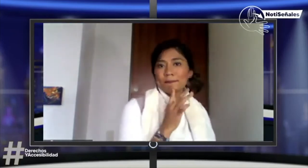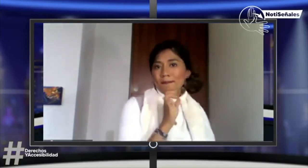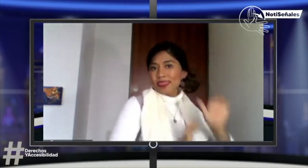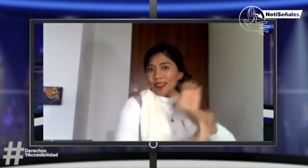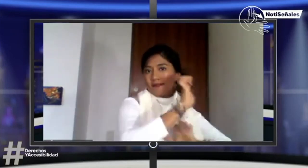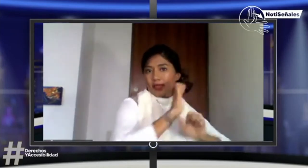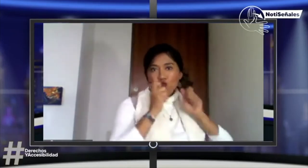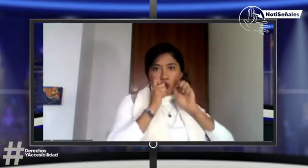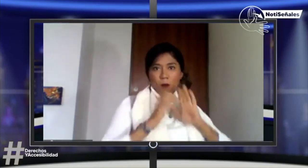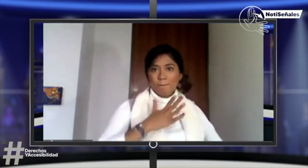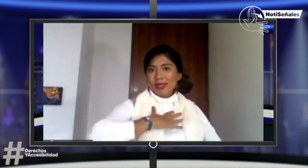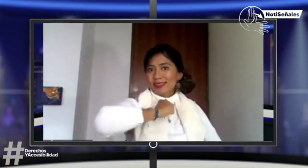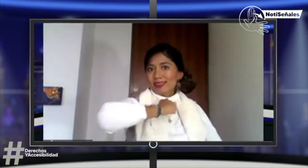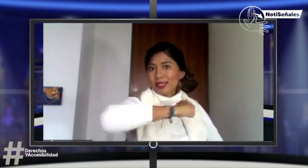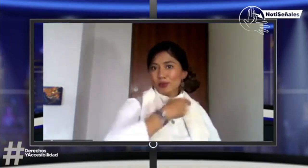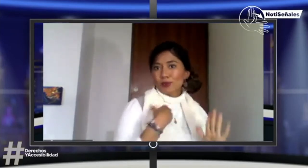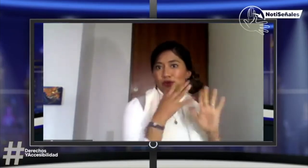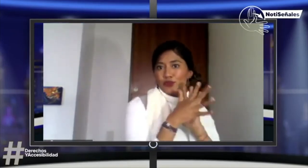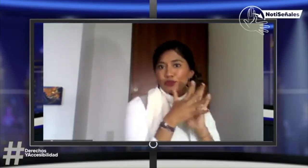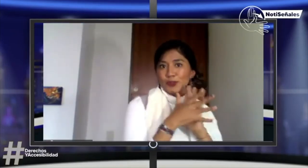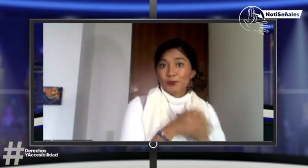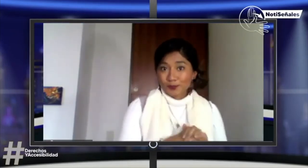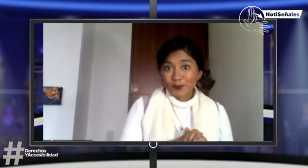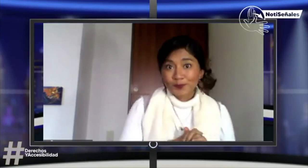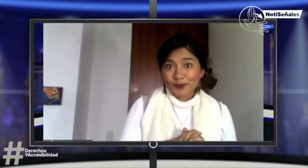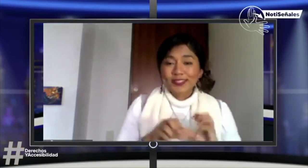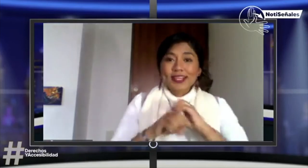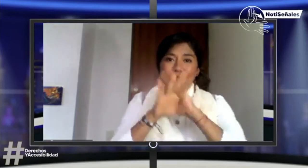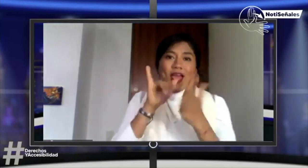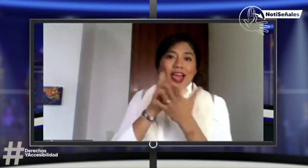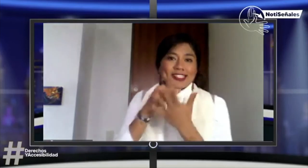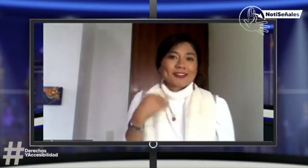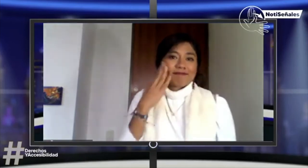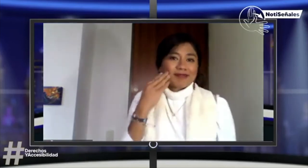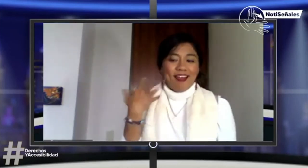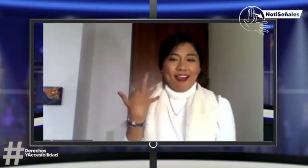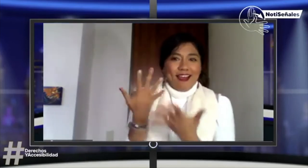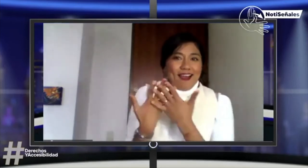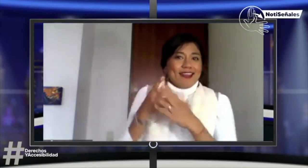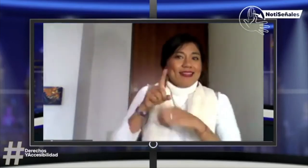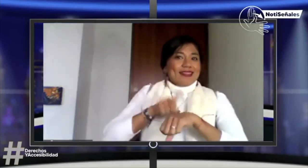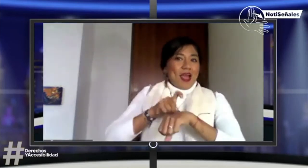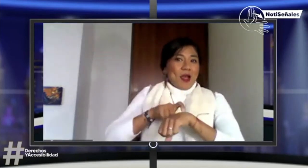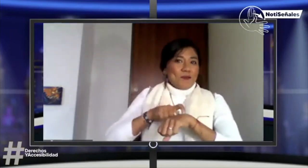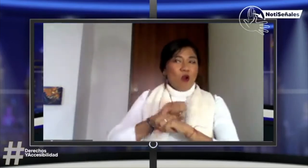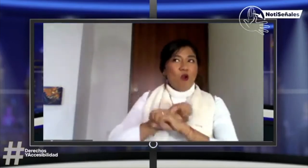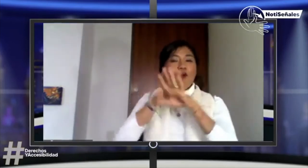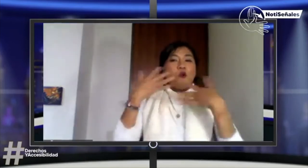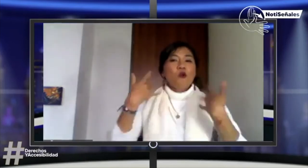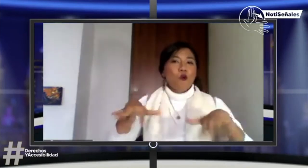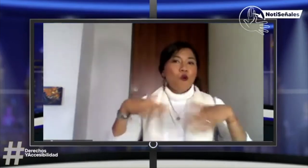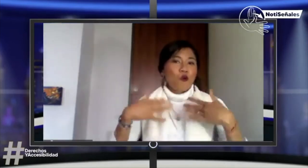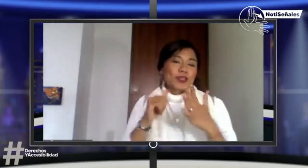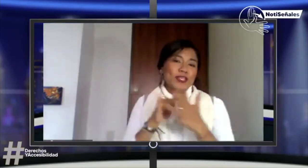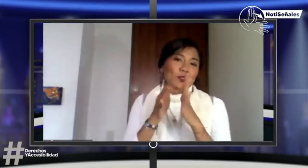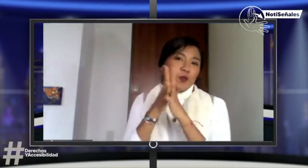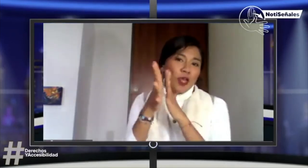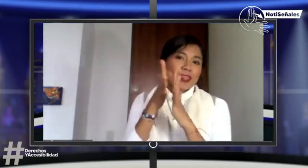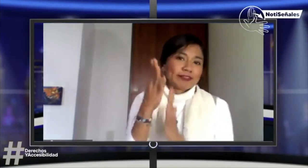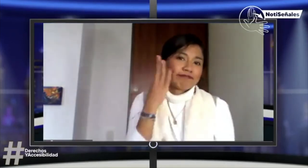estar bien, poder defender mis derechos como ser humano. Entonces, pues, esa ha sido mi experiencia por este